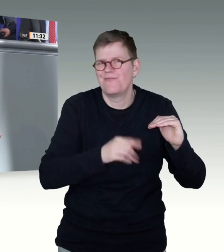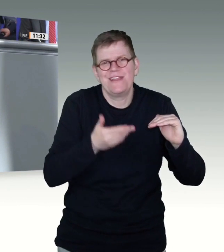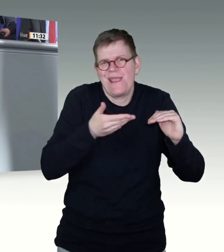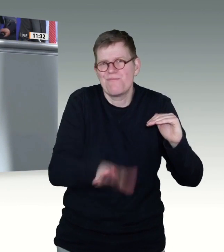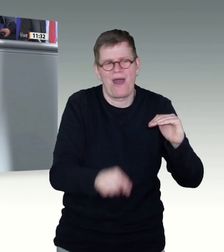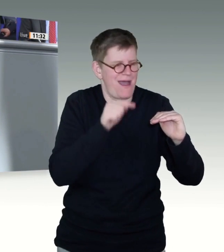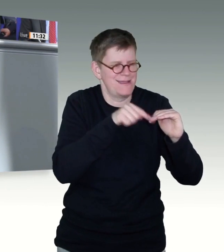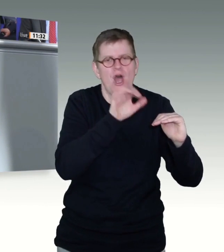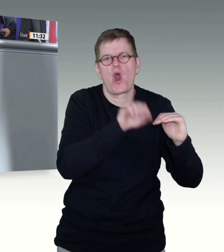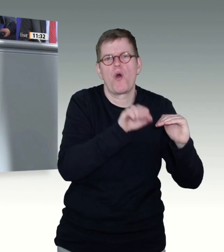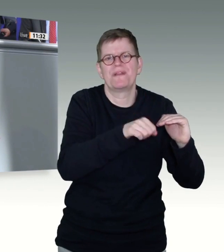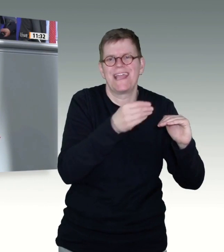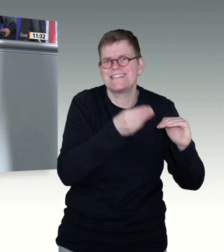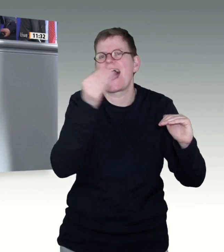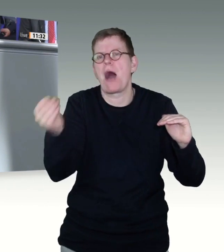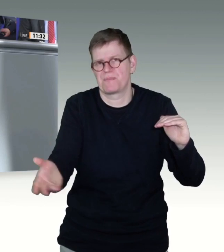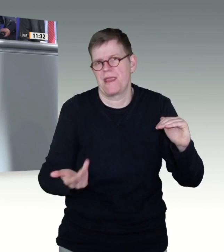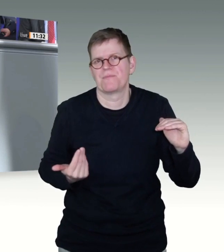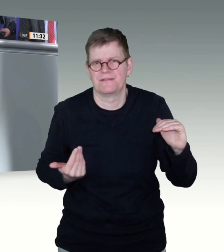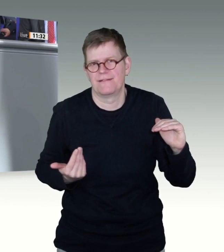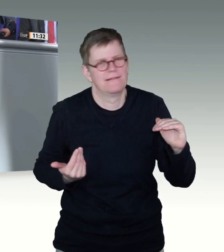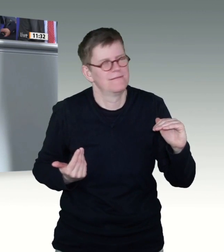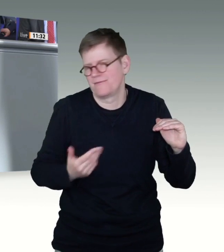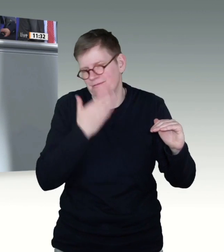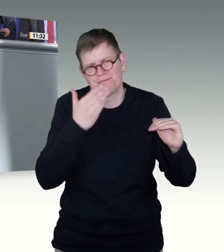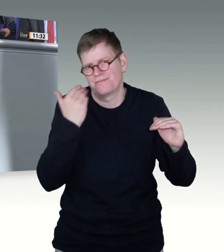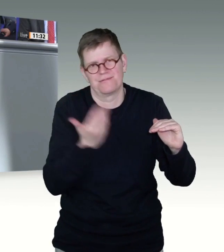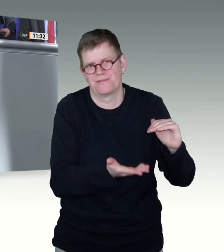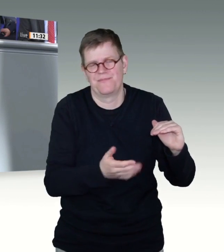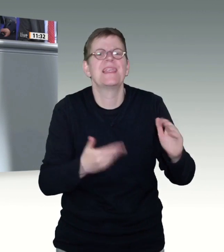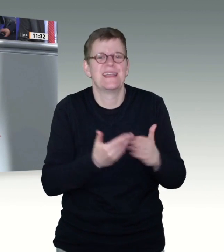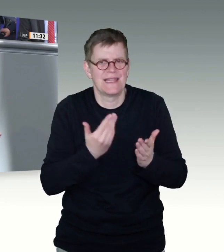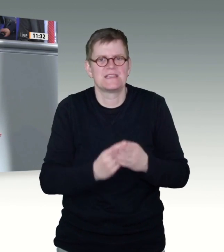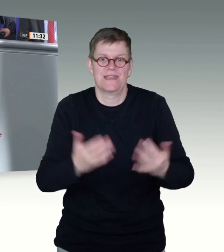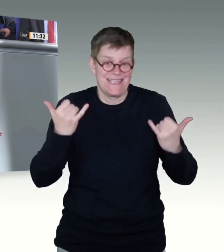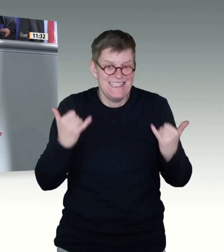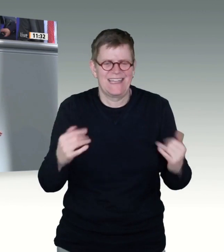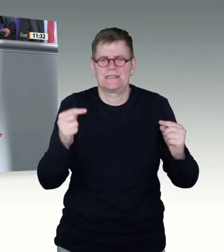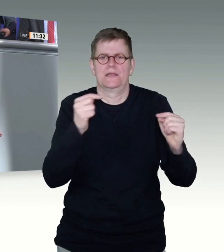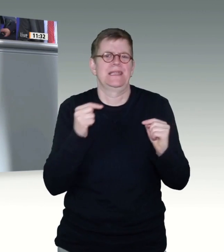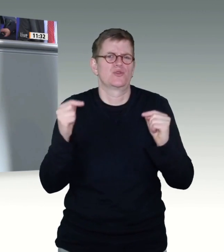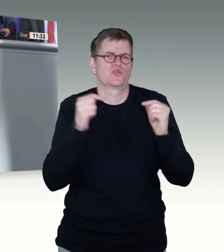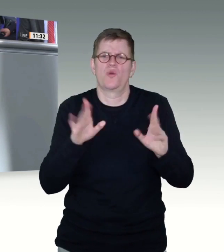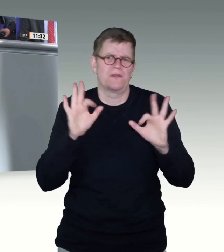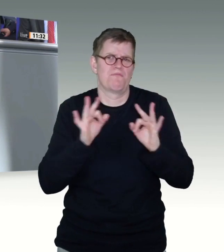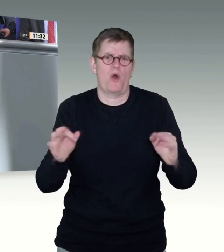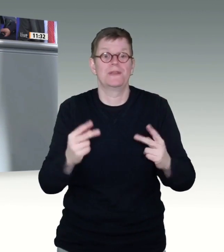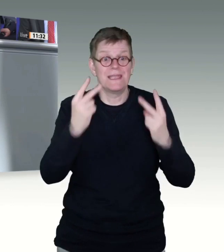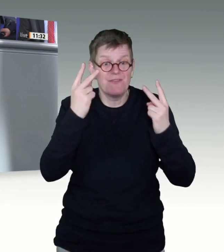Scheindebatte. Wir müssen sehen, dass wir beim Impfen vorankommen. Ich bin der festen Überzeugung, wenn